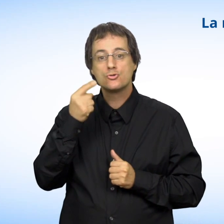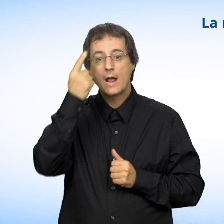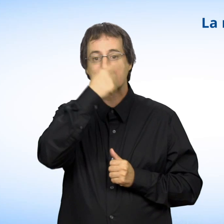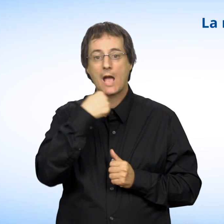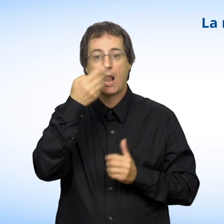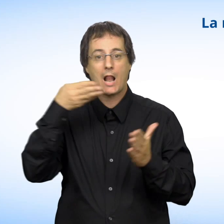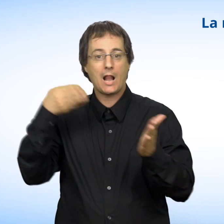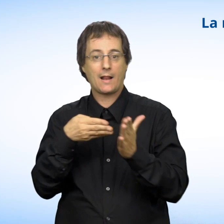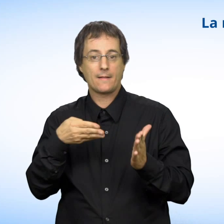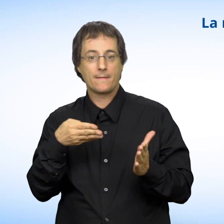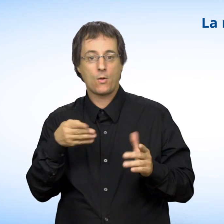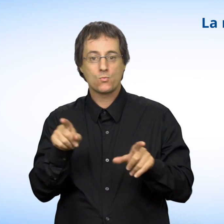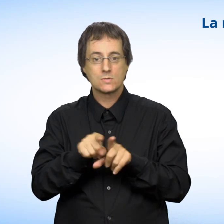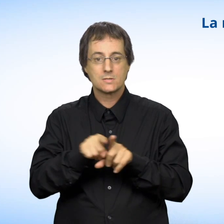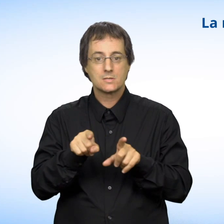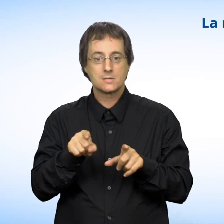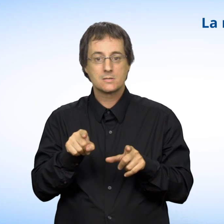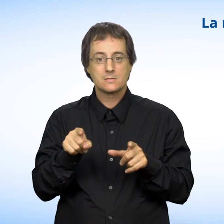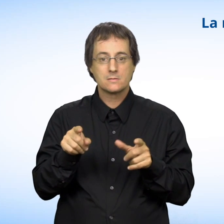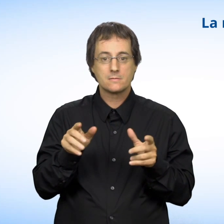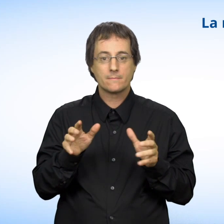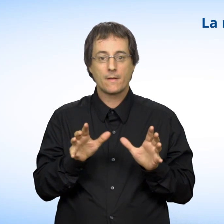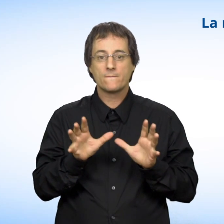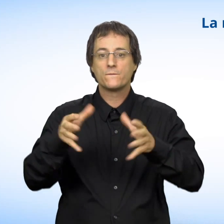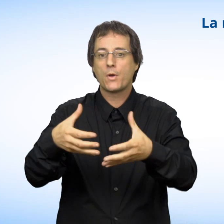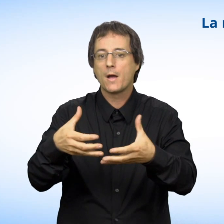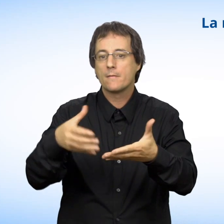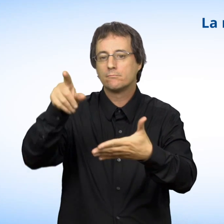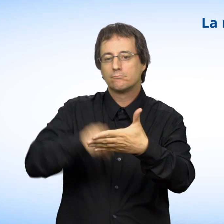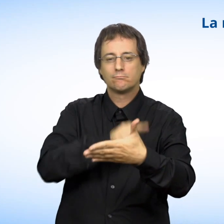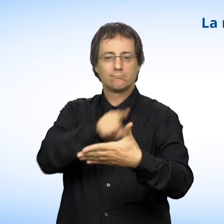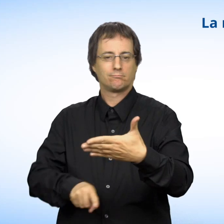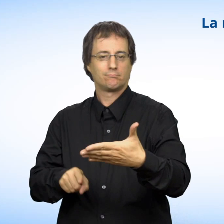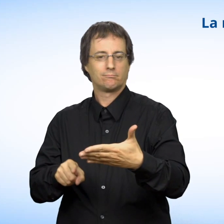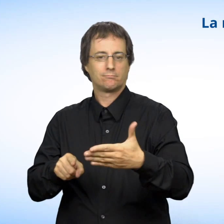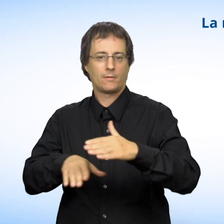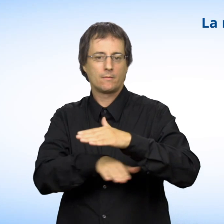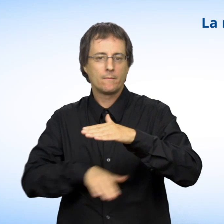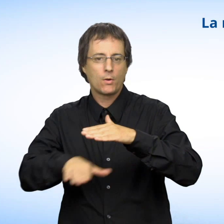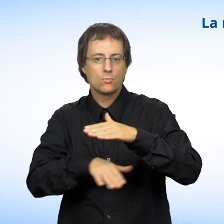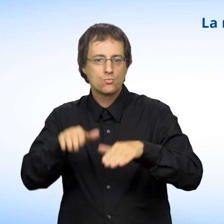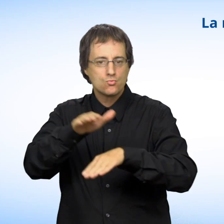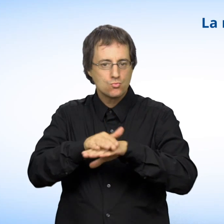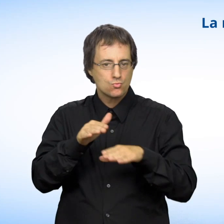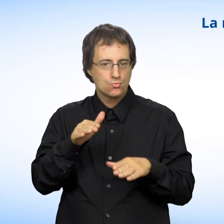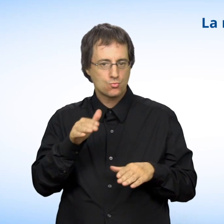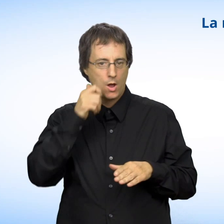Le profilage racial est aussi une forme de discrimination fondée sur la race ou la couleur.